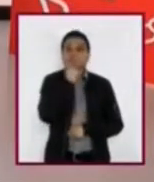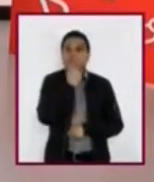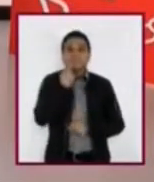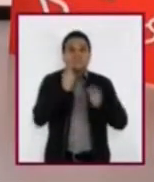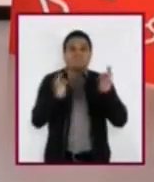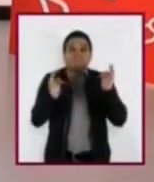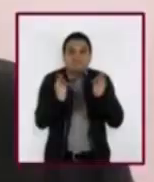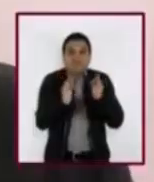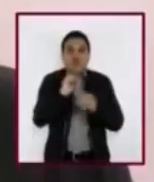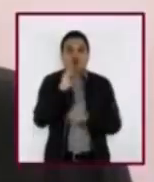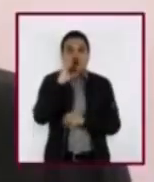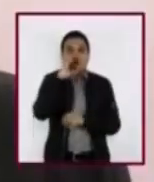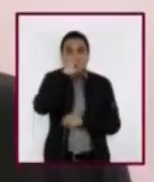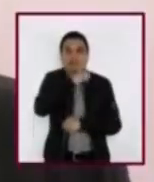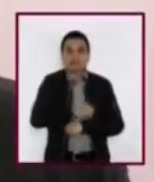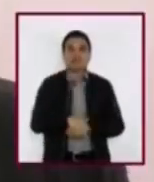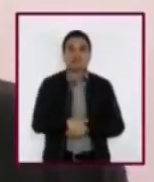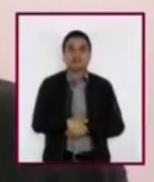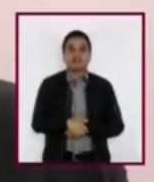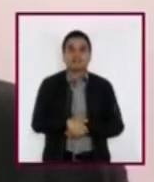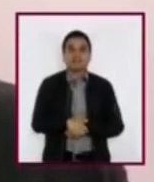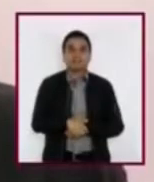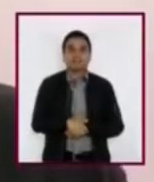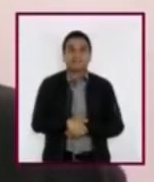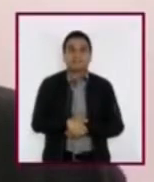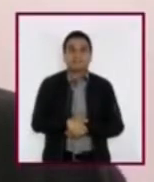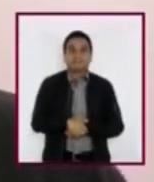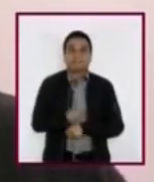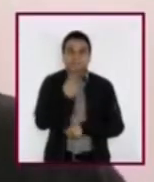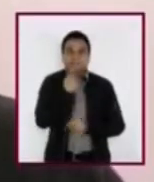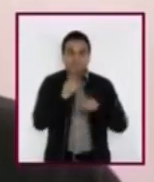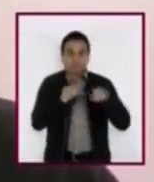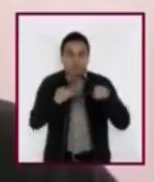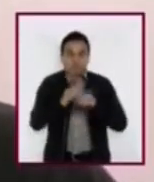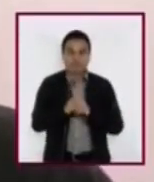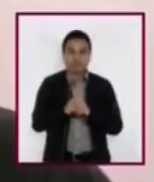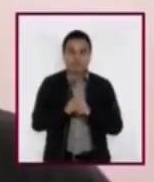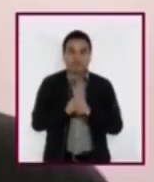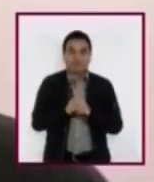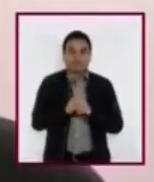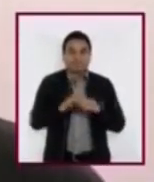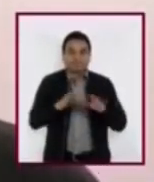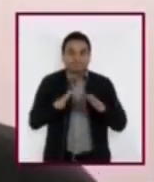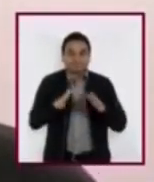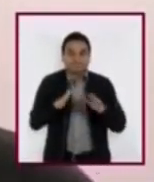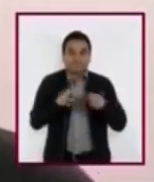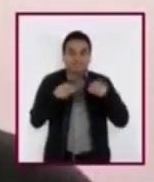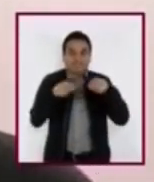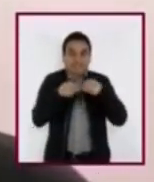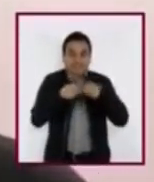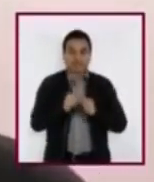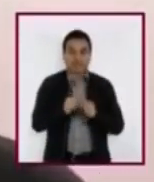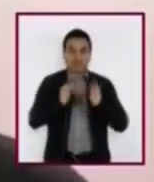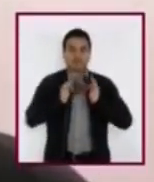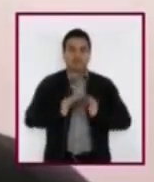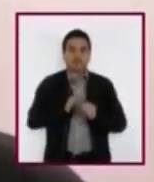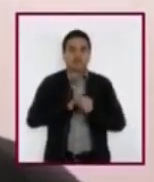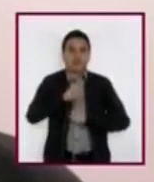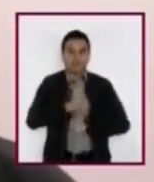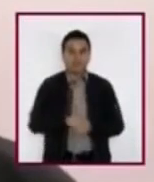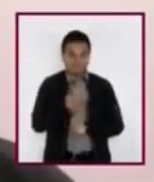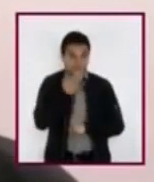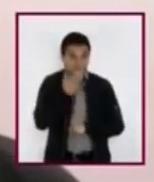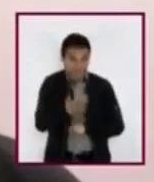calientitos. Si se mueven, si sonríen, si tiemblan de nervios o si están relajados. Bien, Héctor.